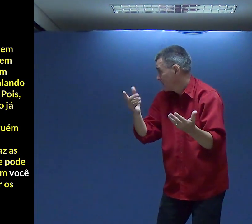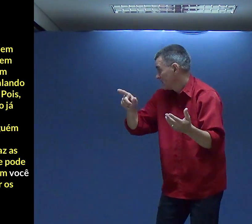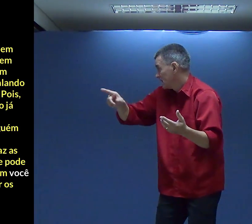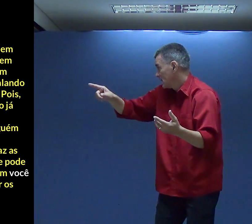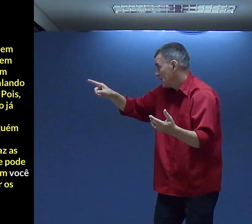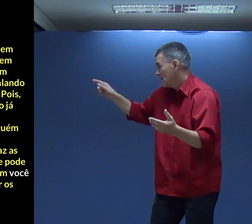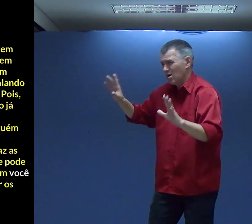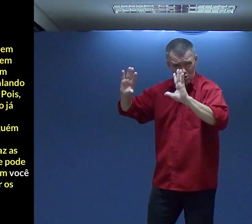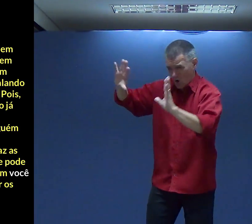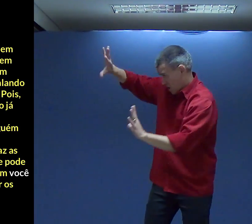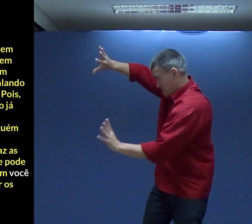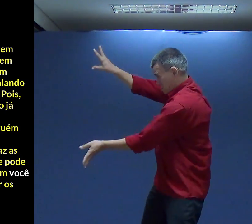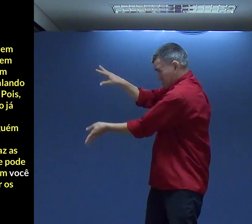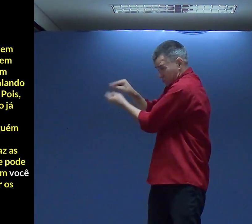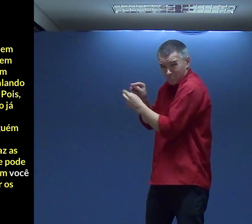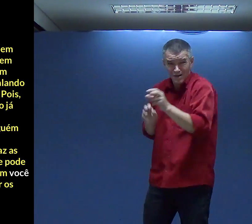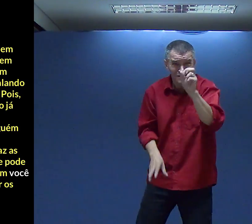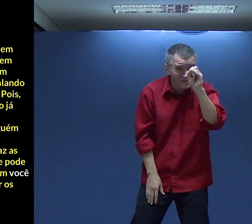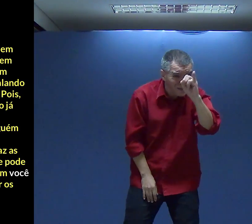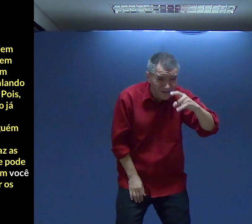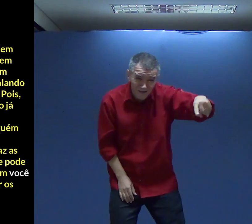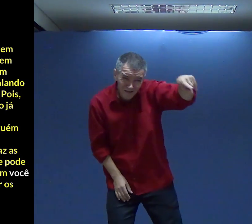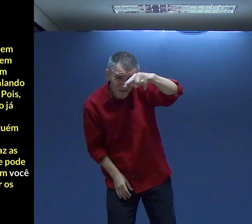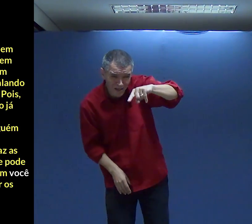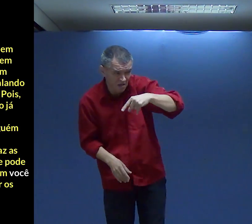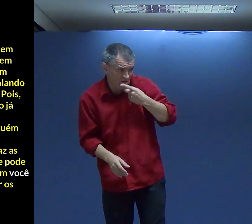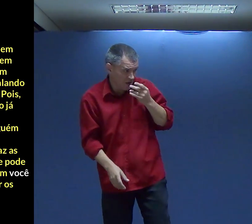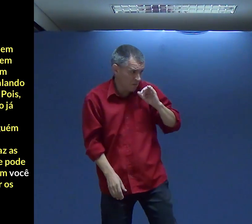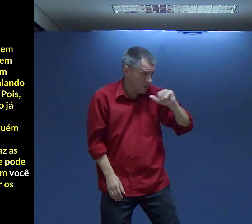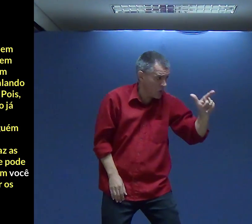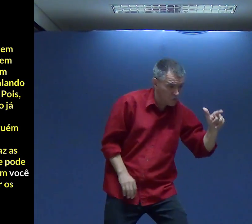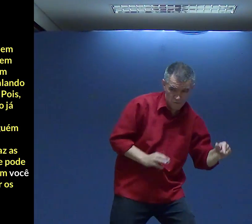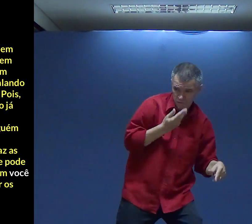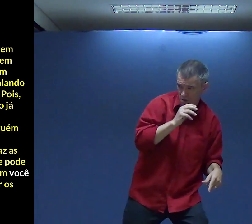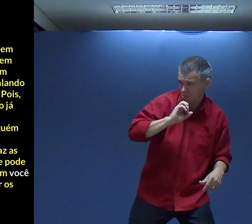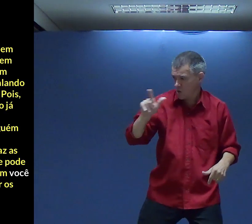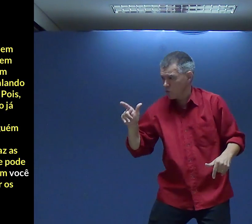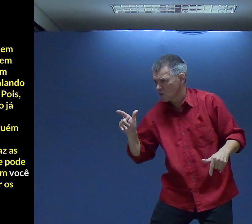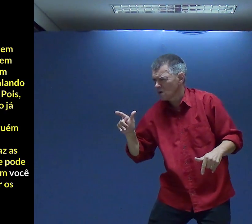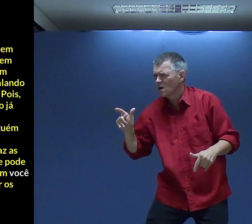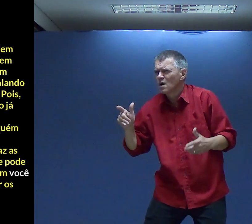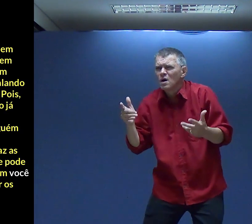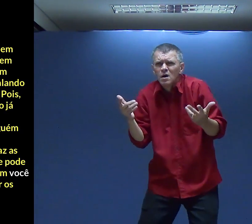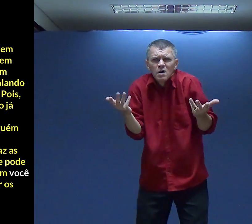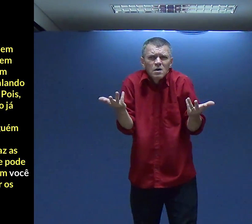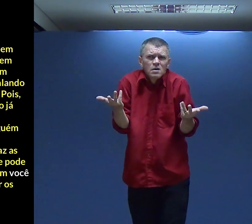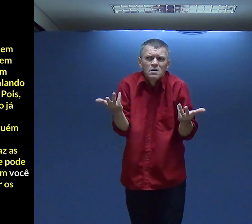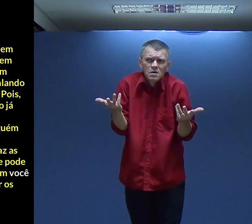E julgando-a Pois se você Julga A lei